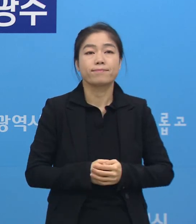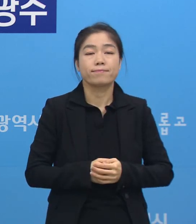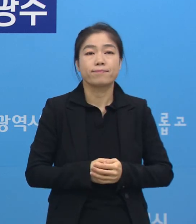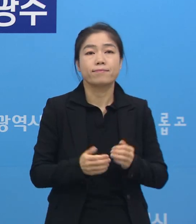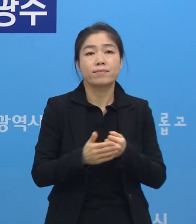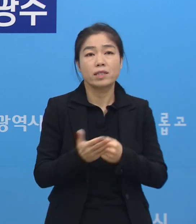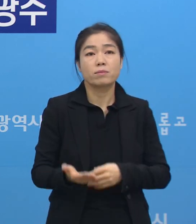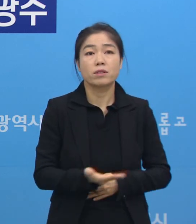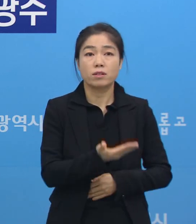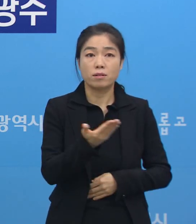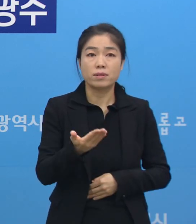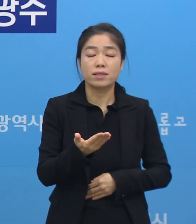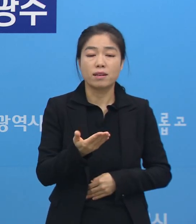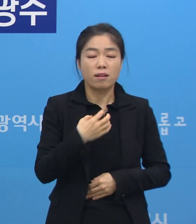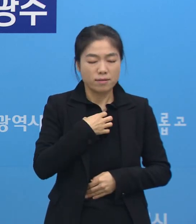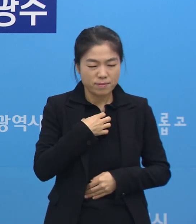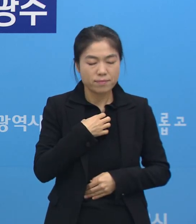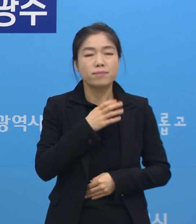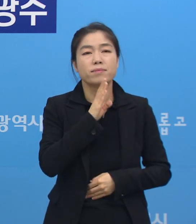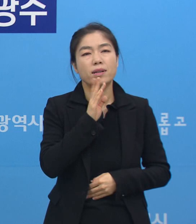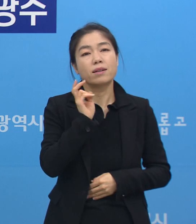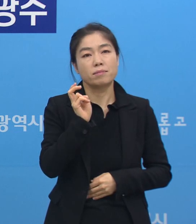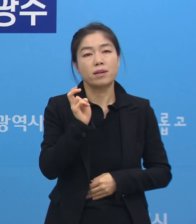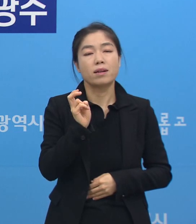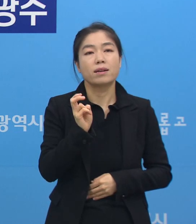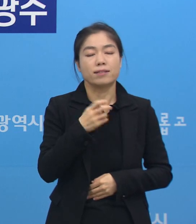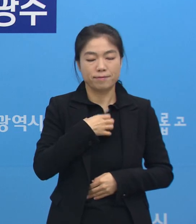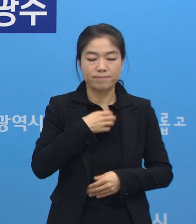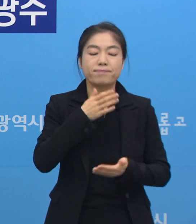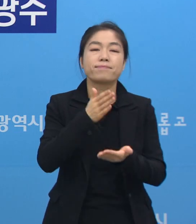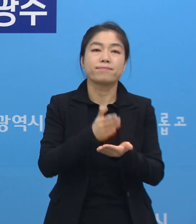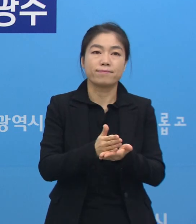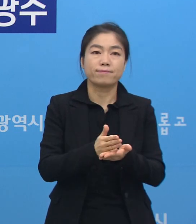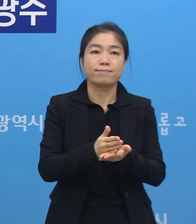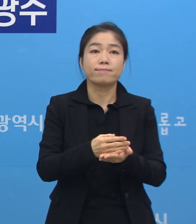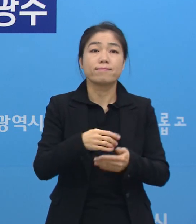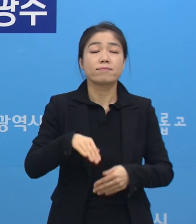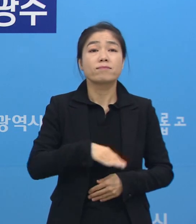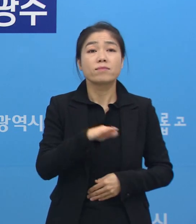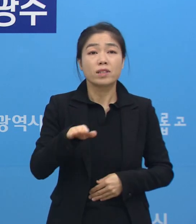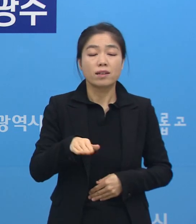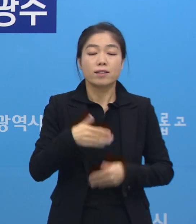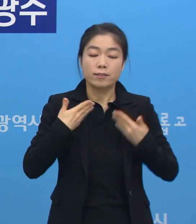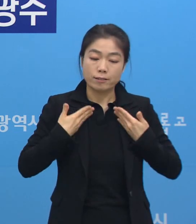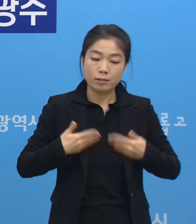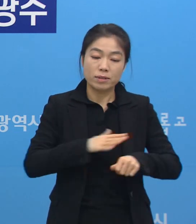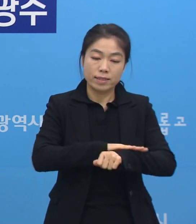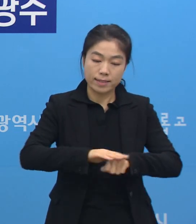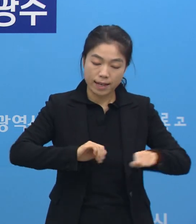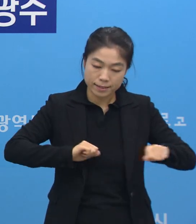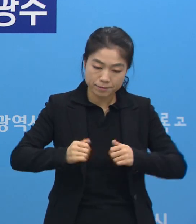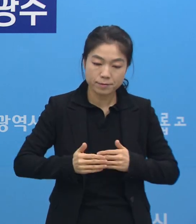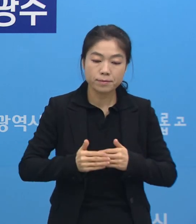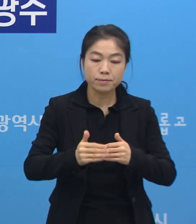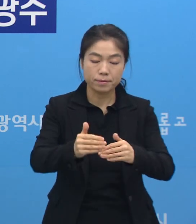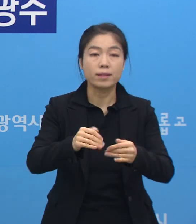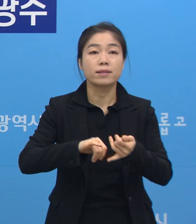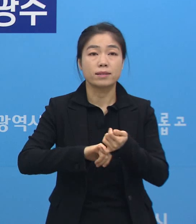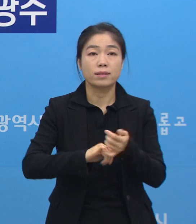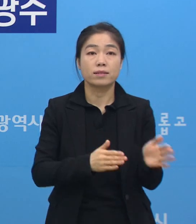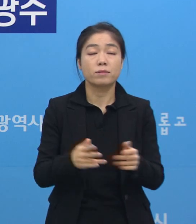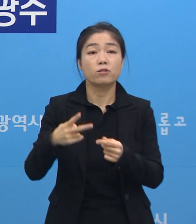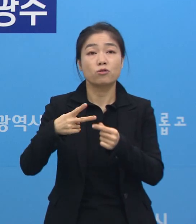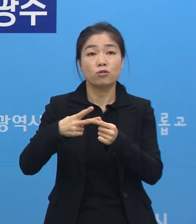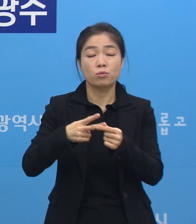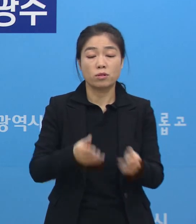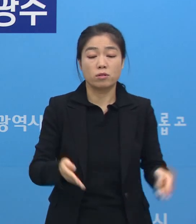시민 여러분들이 잠깐 심려를 하셨을 텐데 심려하지 마시고 저희들이 최대한 차분하게 진행할 수 있도록 하겠습니다. 두